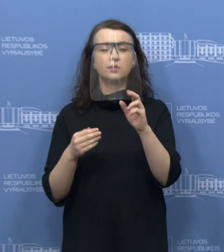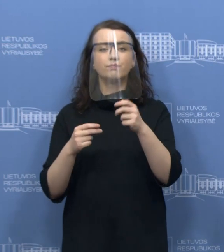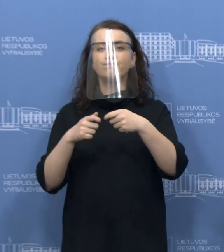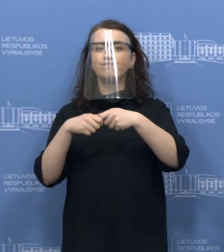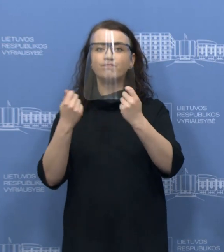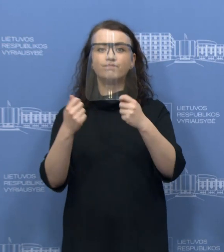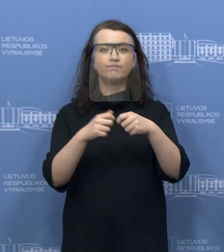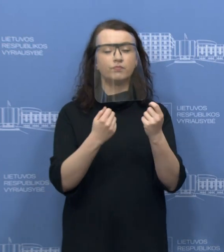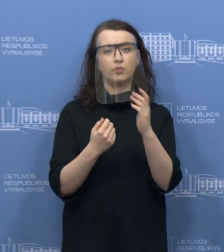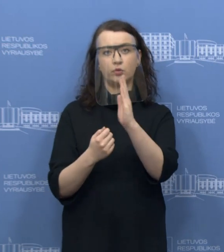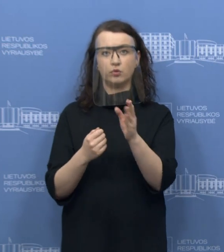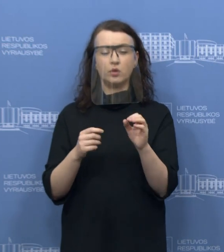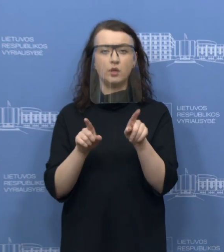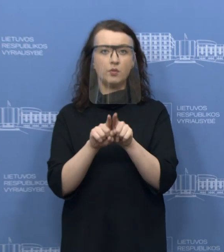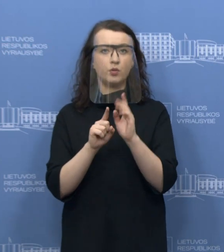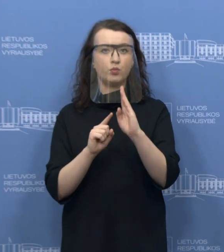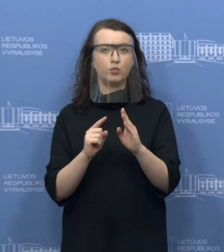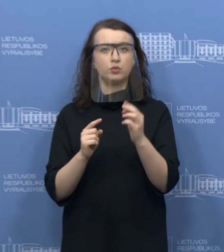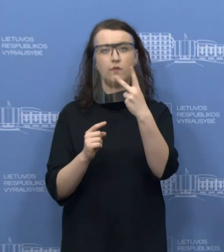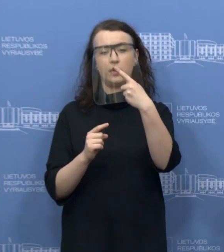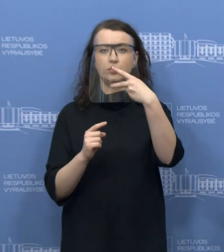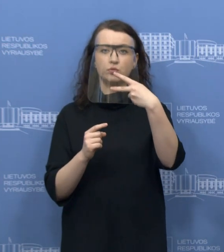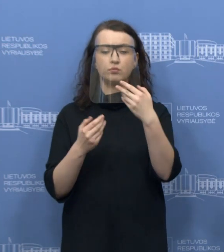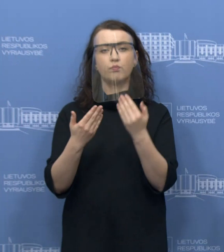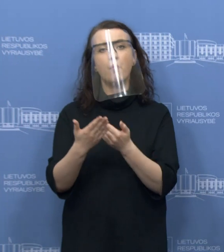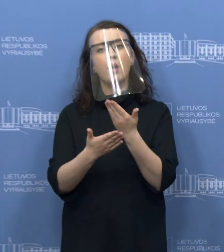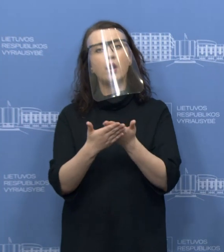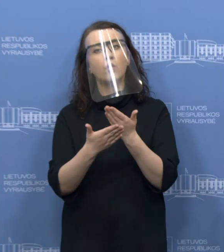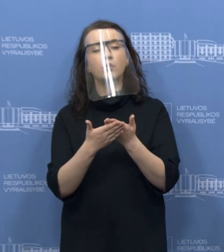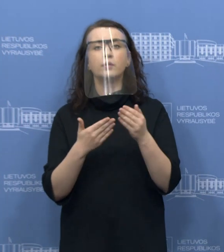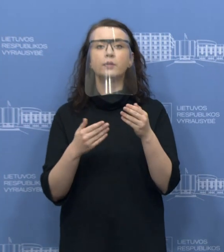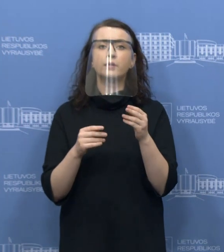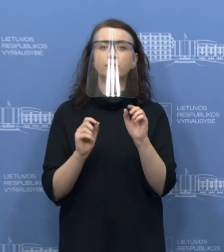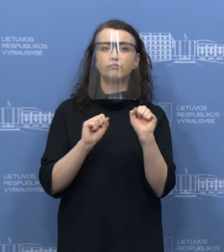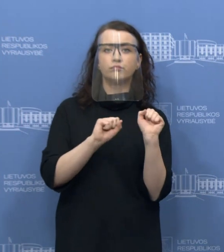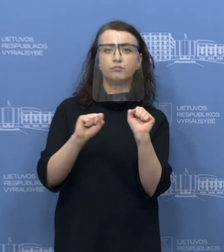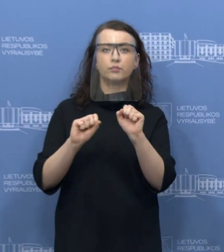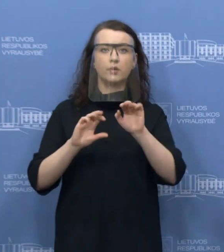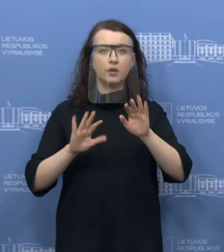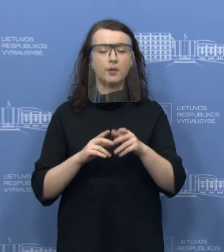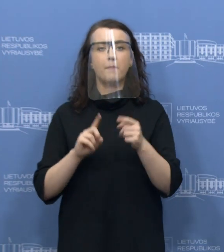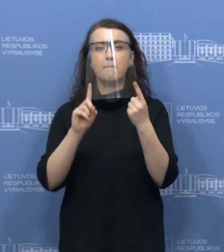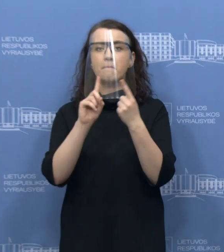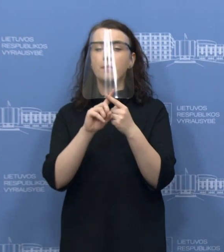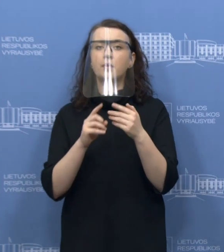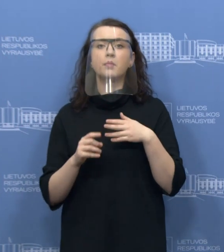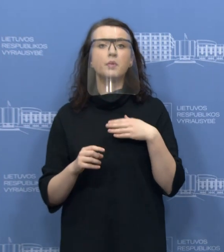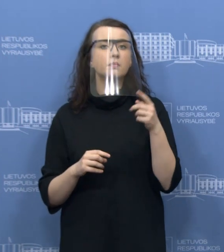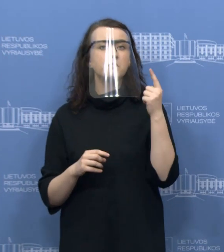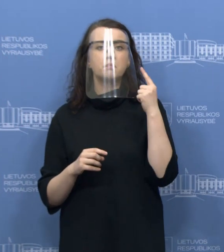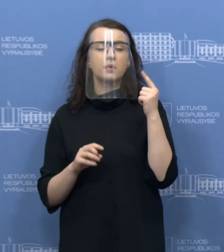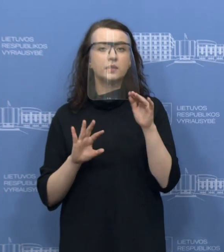patiksiu keletą patarimų, kaip nuo jų būtų galima apsisaugoti. Tai pirmiausia, ką pastebime,